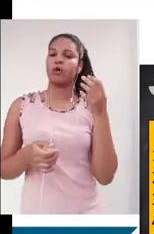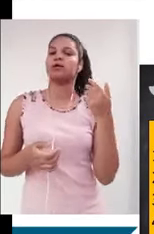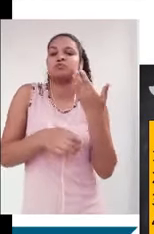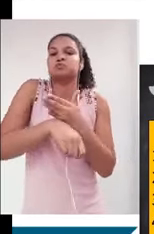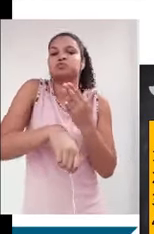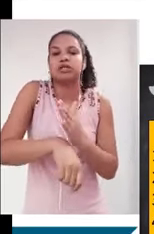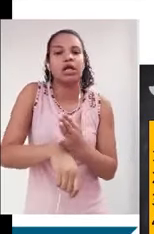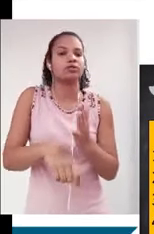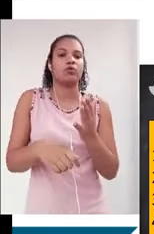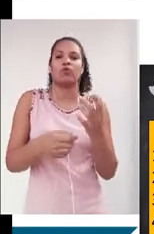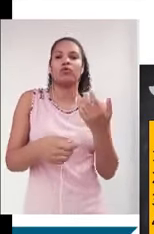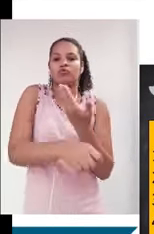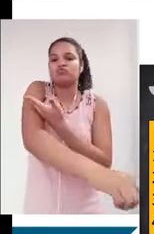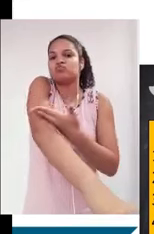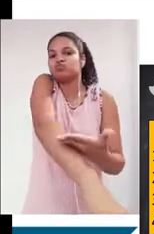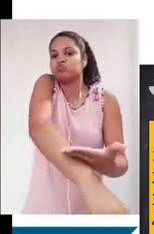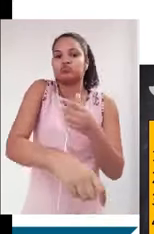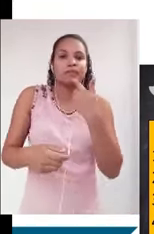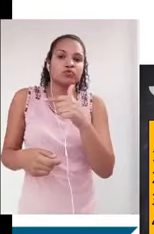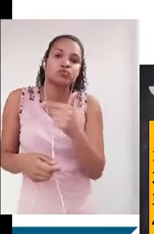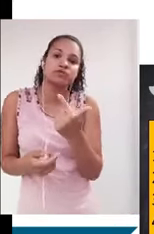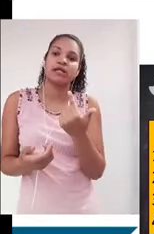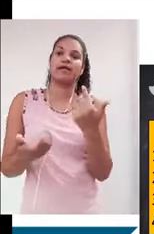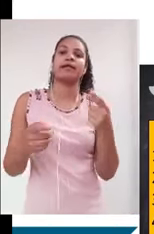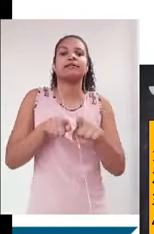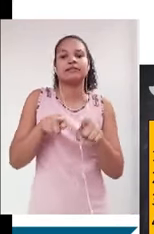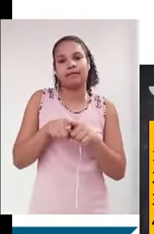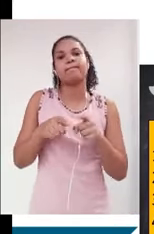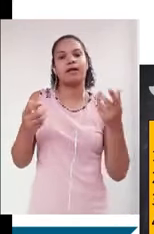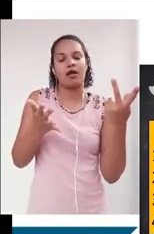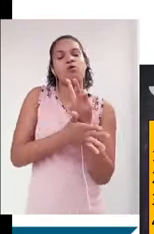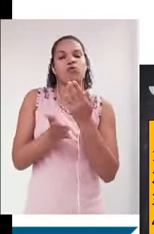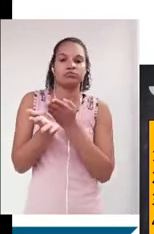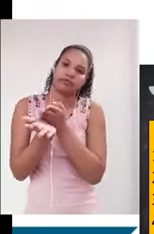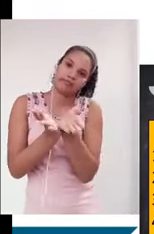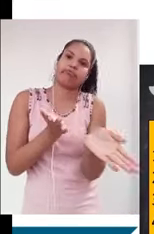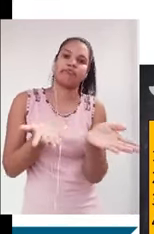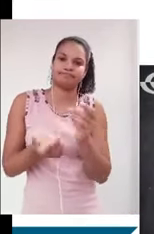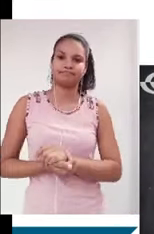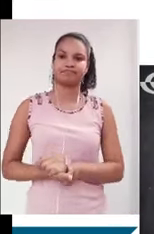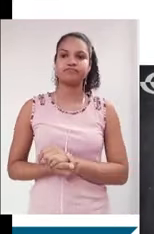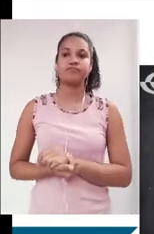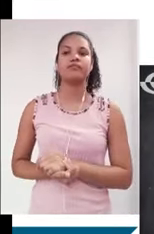não treinou esse tipo de mecanismo, o processo da fuga também acontece em muita parte dos casos. Vamos lá.